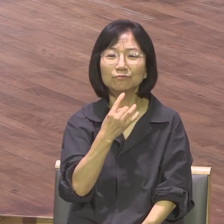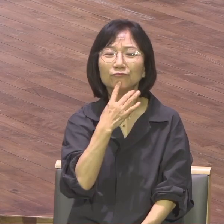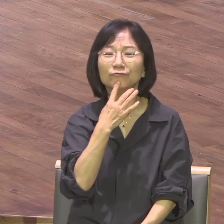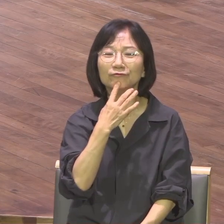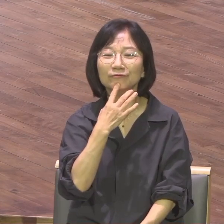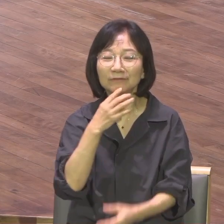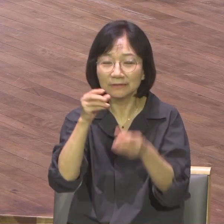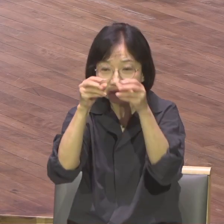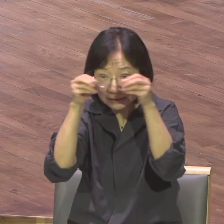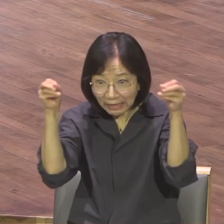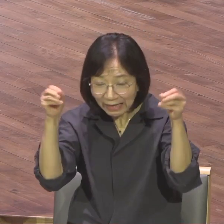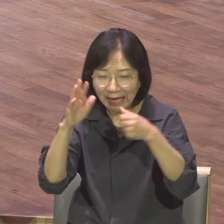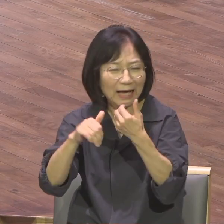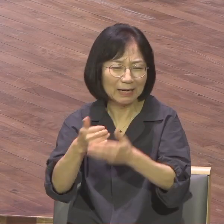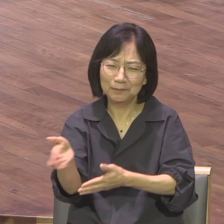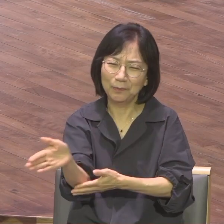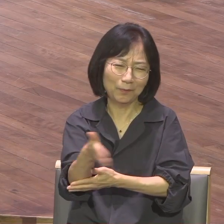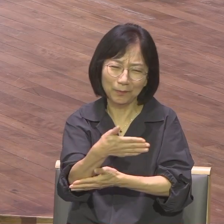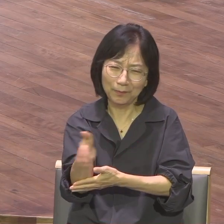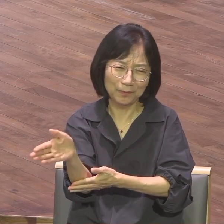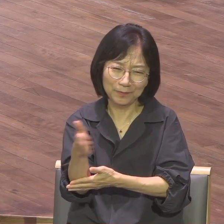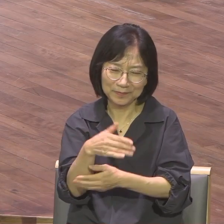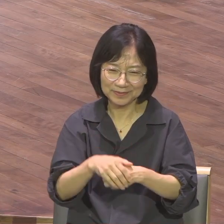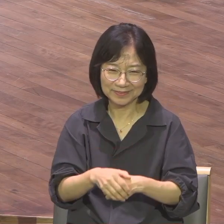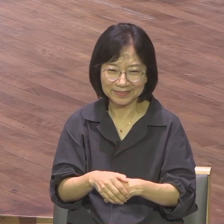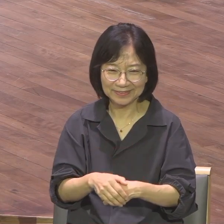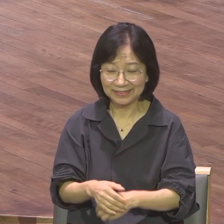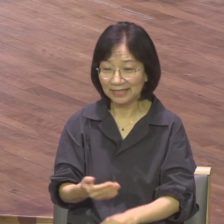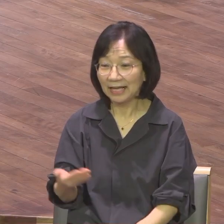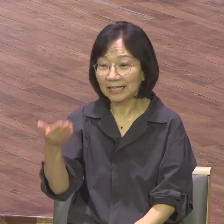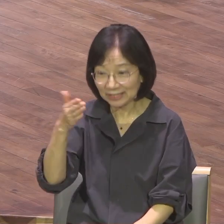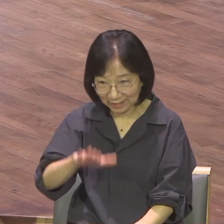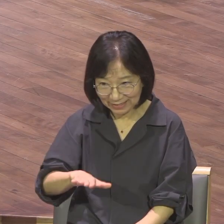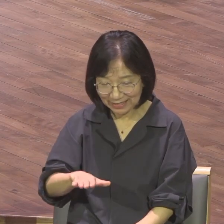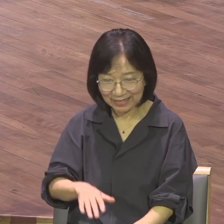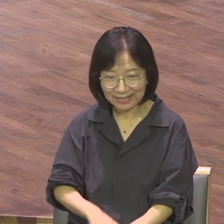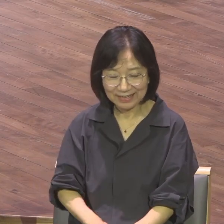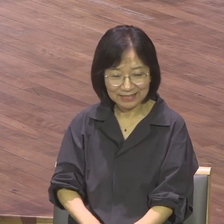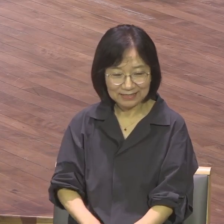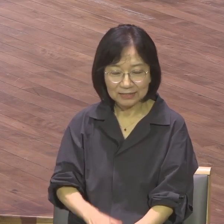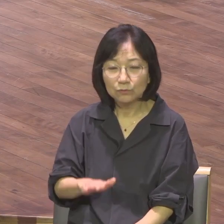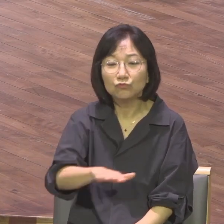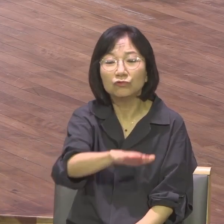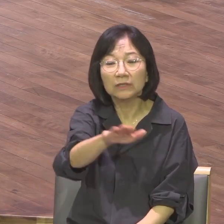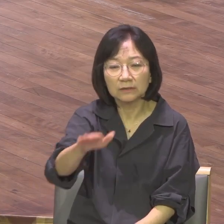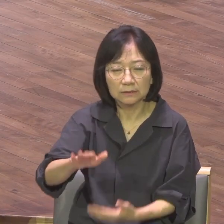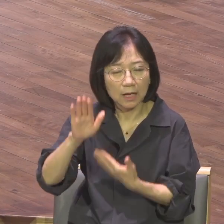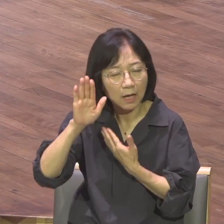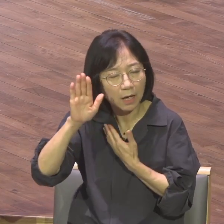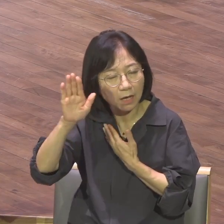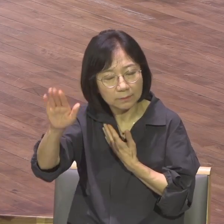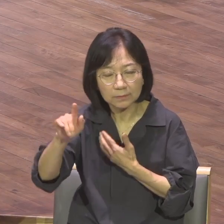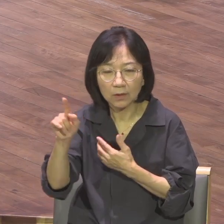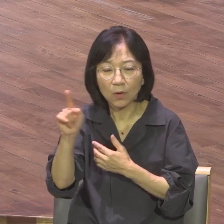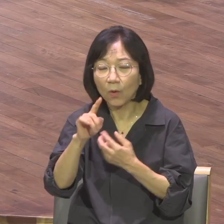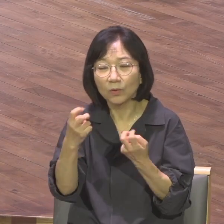영세전에 감추어진 복음을 받은 저와 여러분들은 어떤 미래의 길을 걸어가야 될까요? 우리의 후대들에게